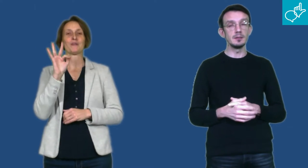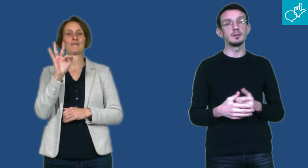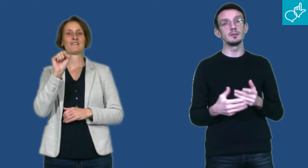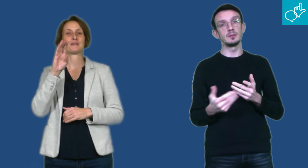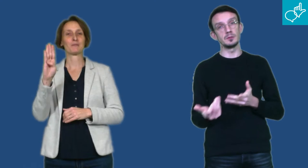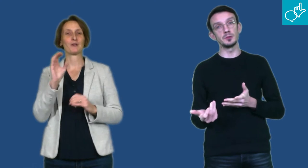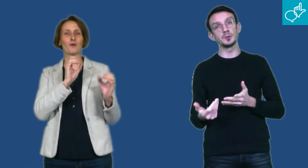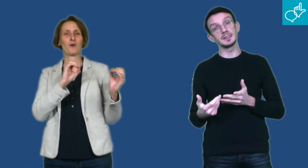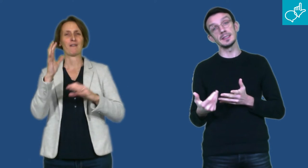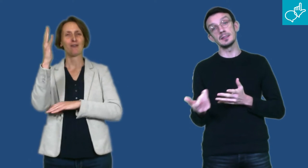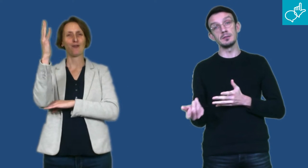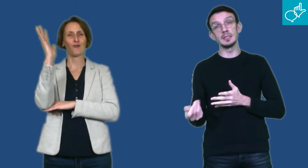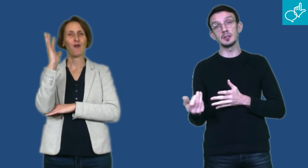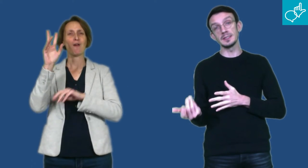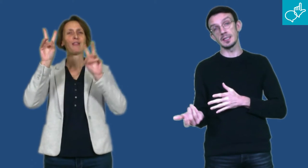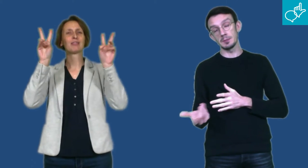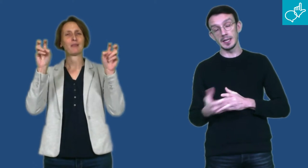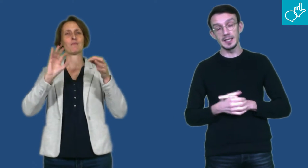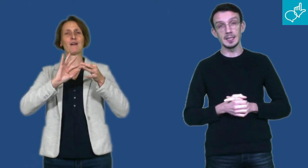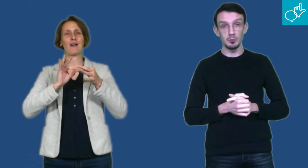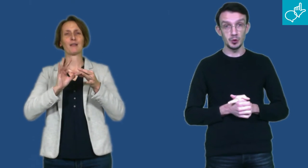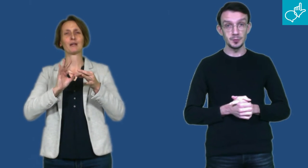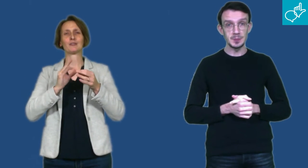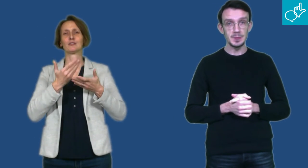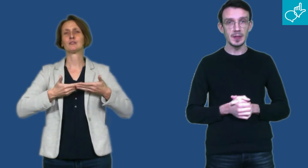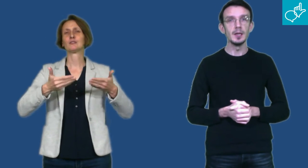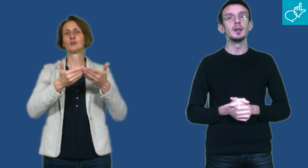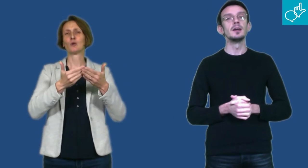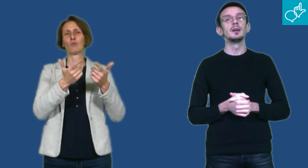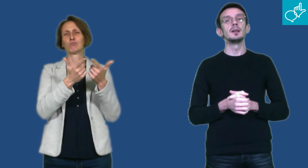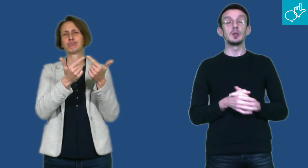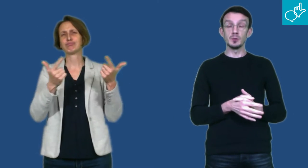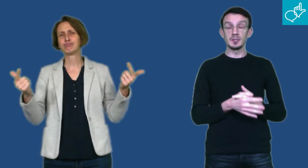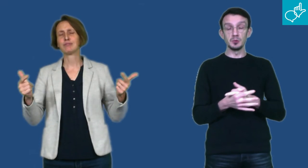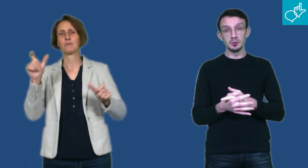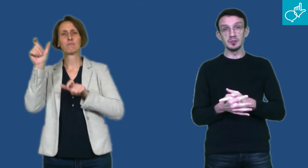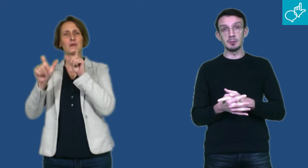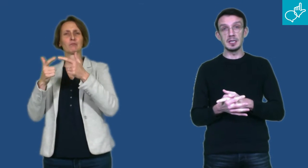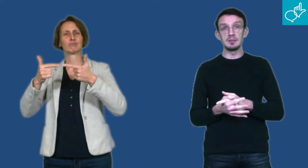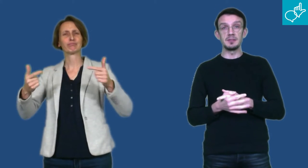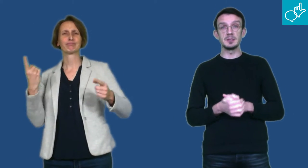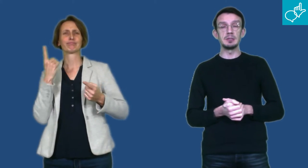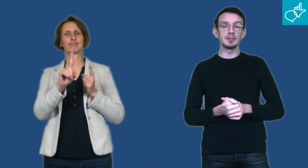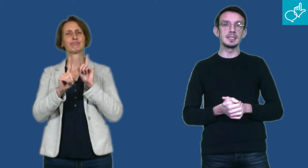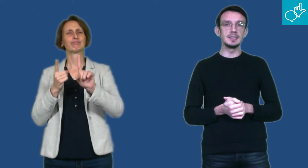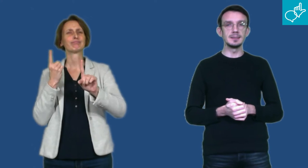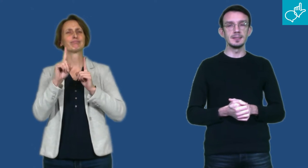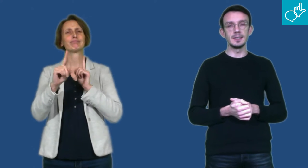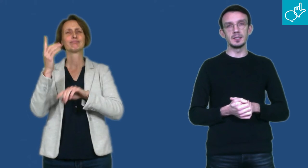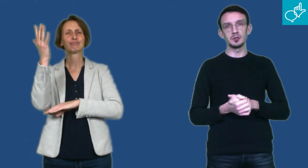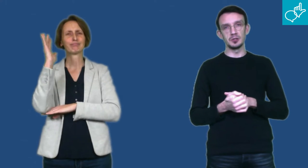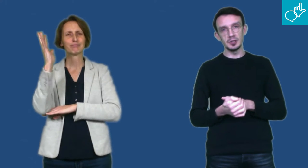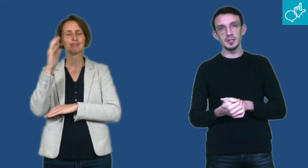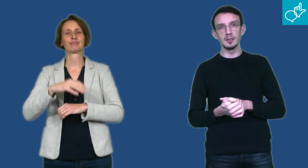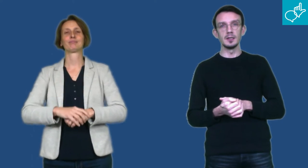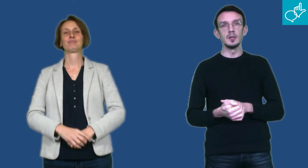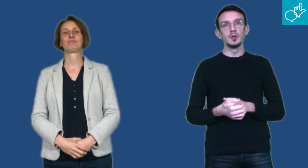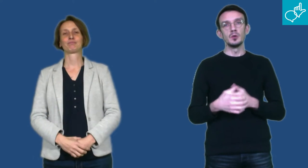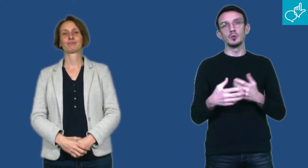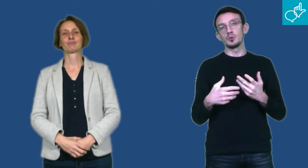au sein de l'école Sainte-Marie-Namur. Les 11 et 12 novembre, la FFSB organise un colloque au